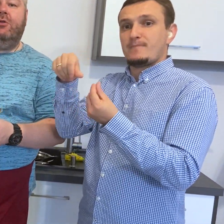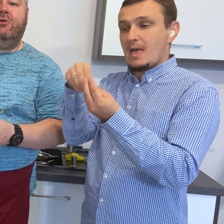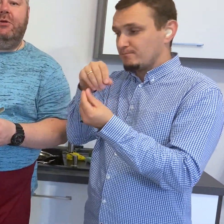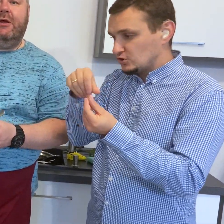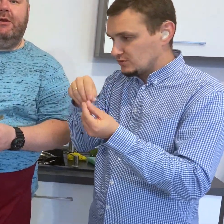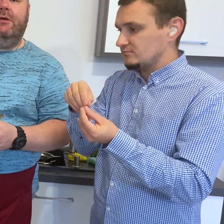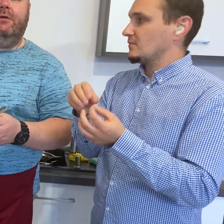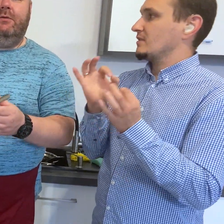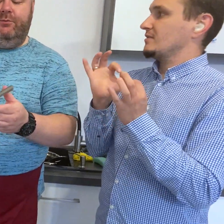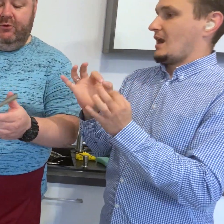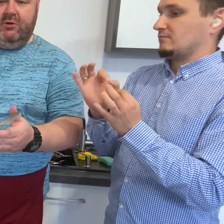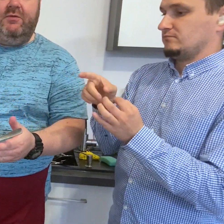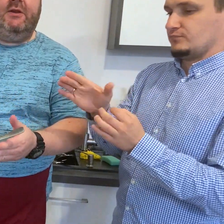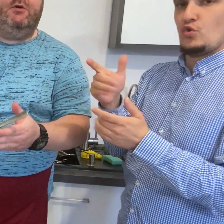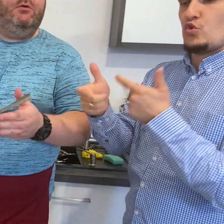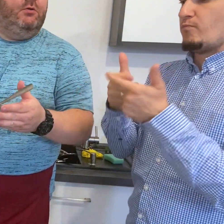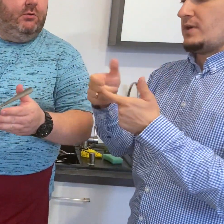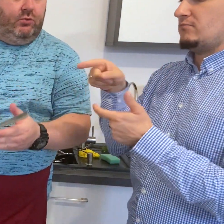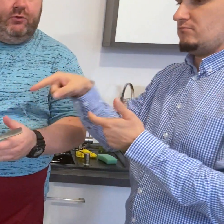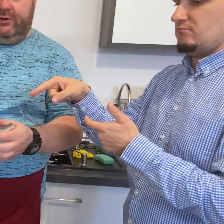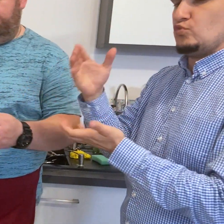tej śmietany przygotowanego tuńczyka.